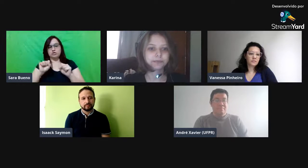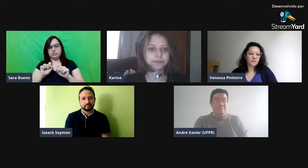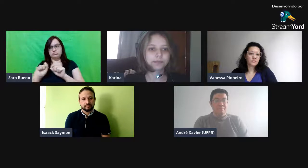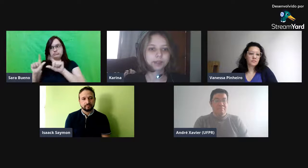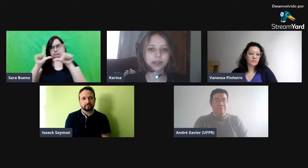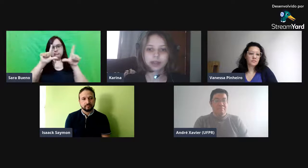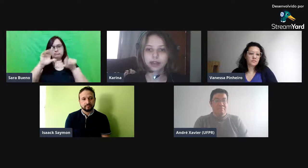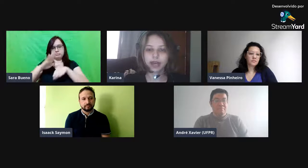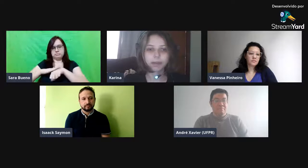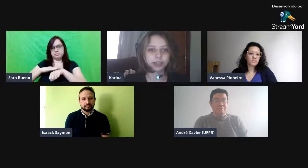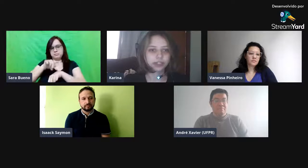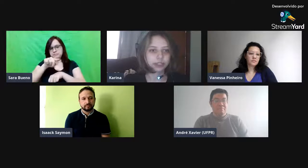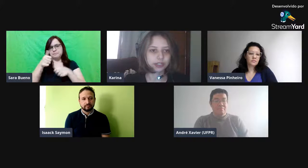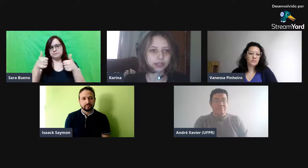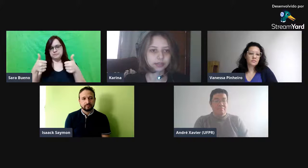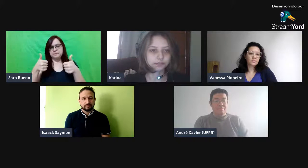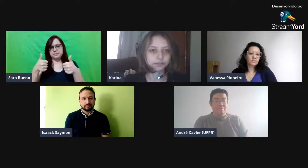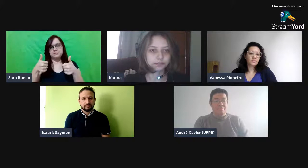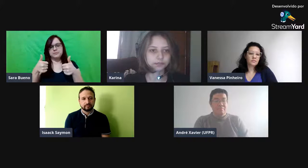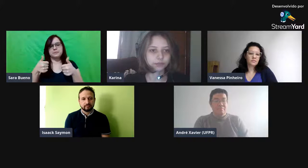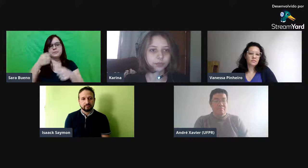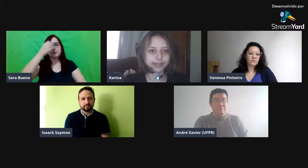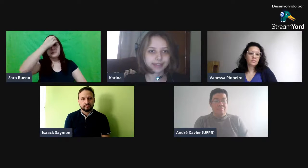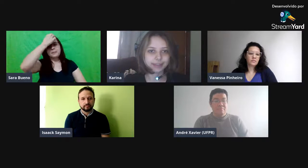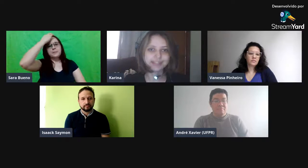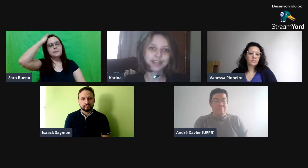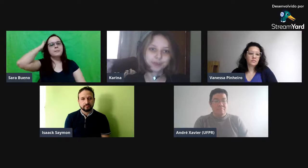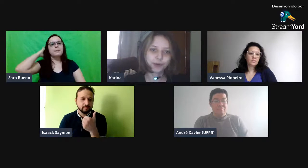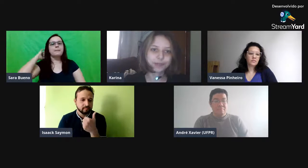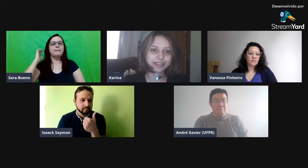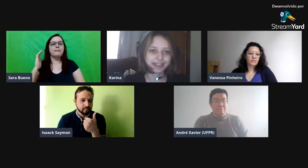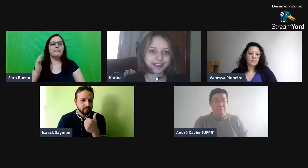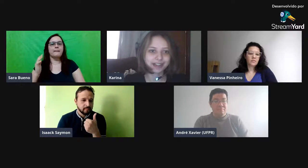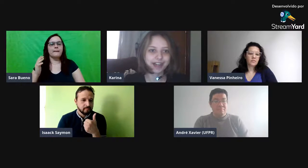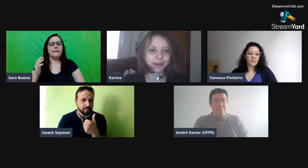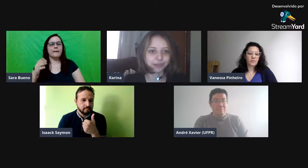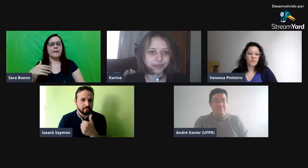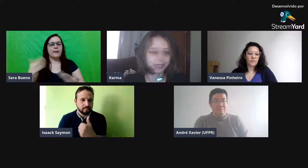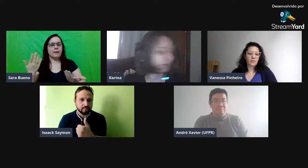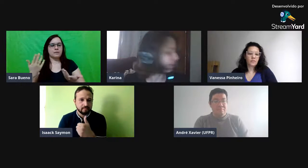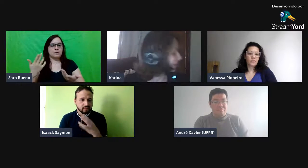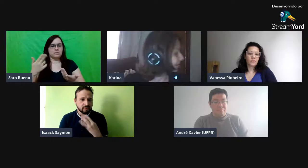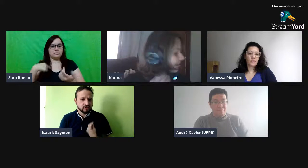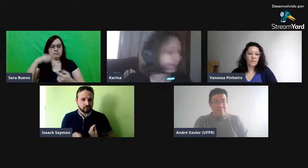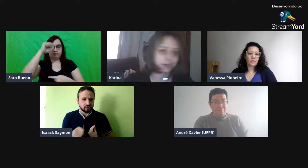E a partir do que a Sara me disser, eu vou começar a contar o tempo da apresentação.